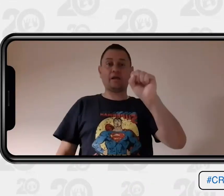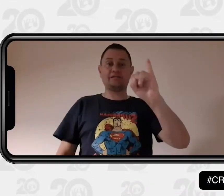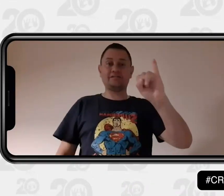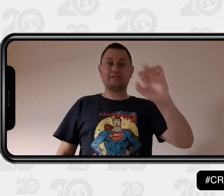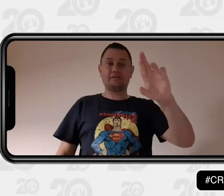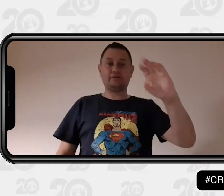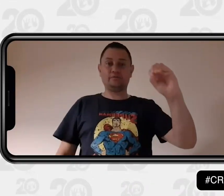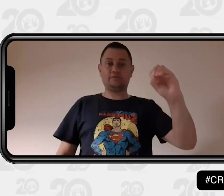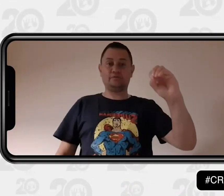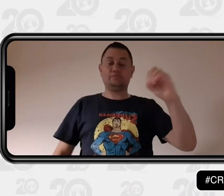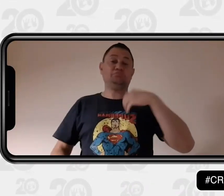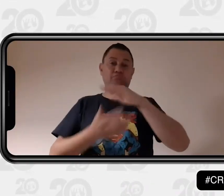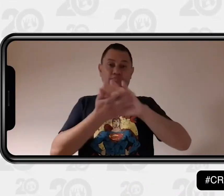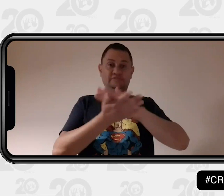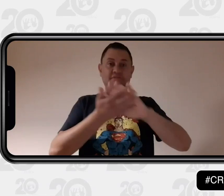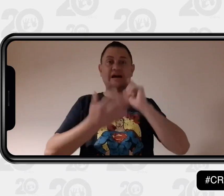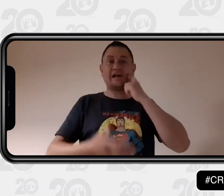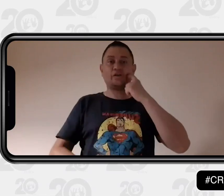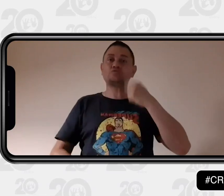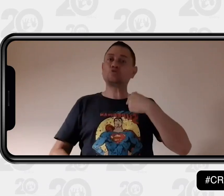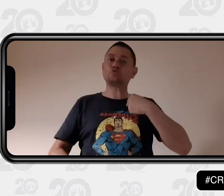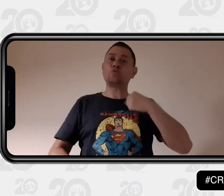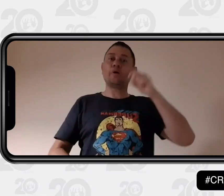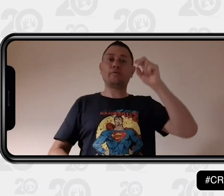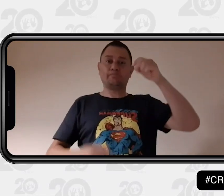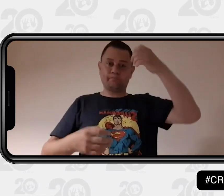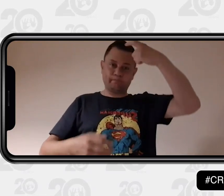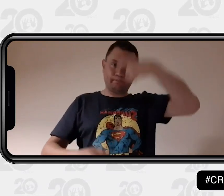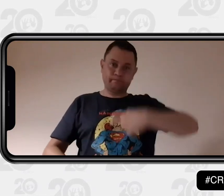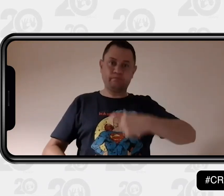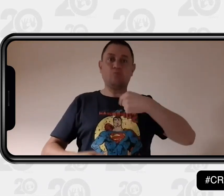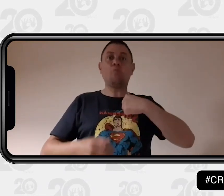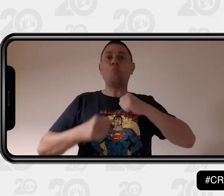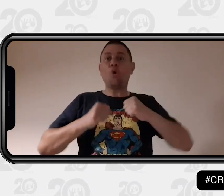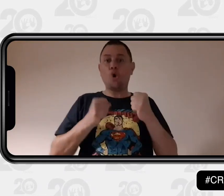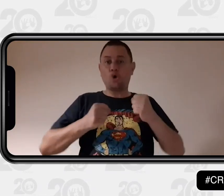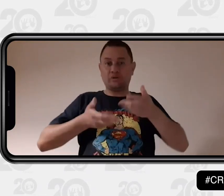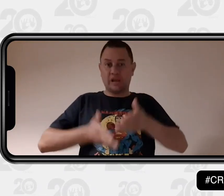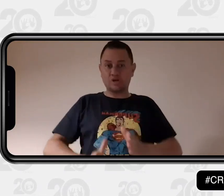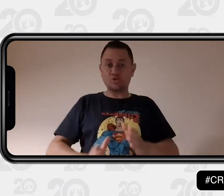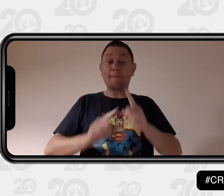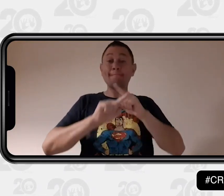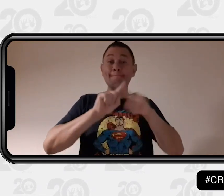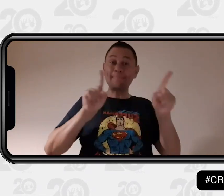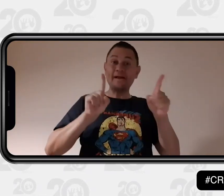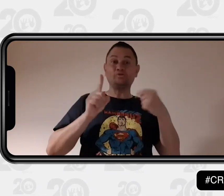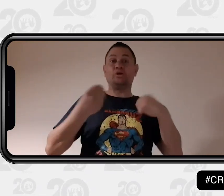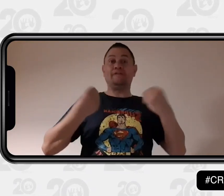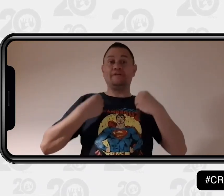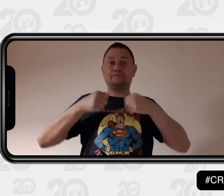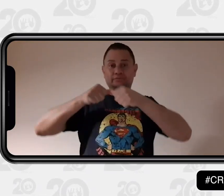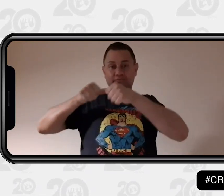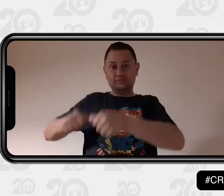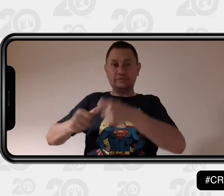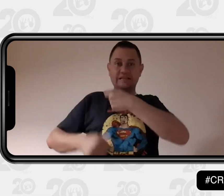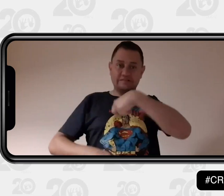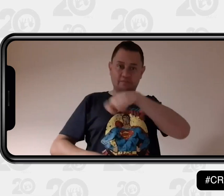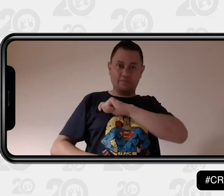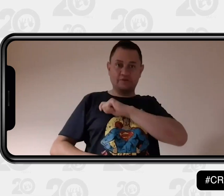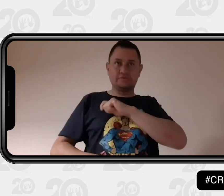Mi nombre es Jairo. Mi seña es esta. Yo nací en Bogotá, pero realmente estoy radicado en España.